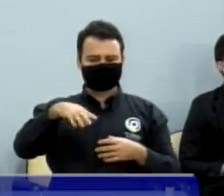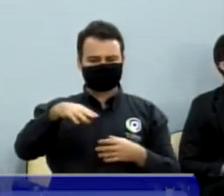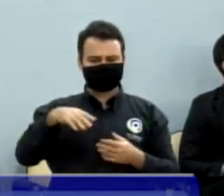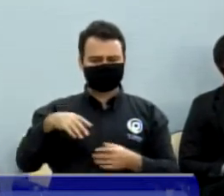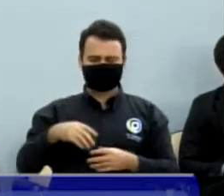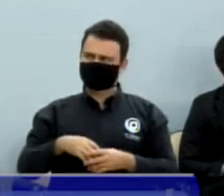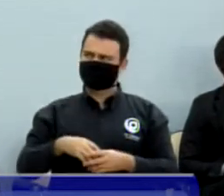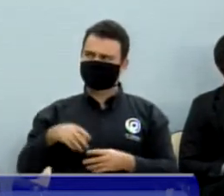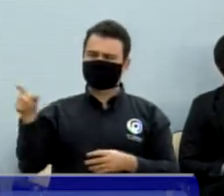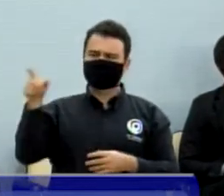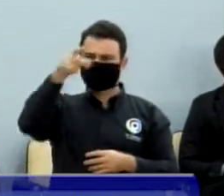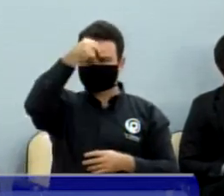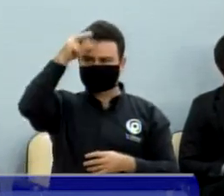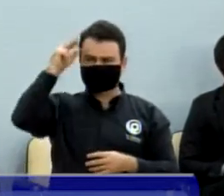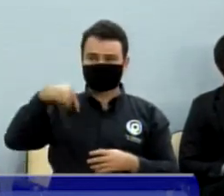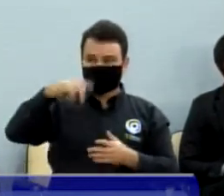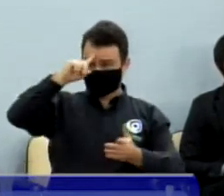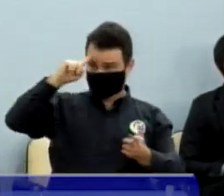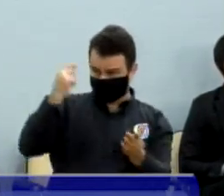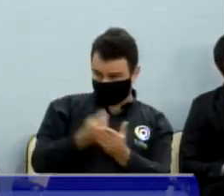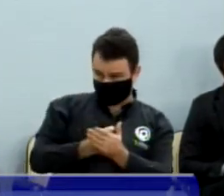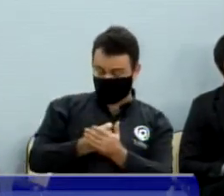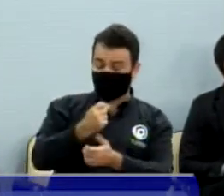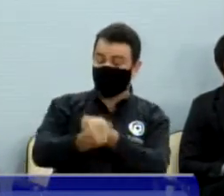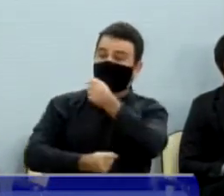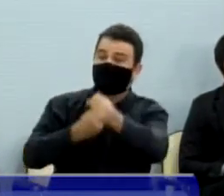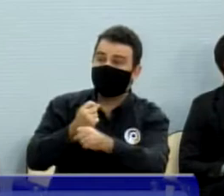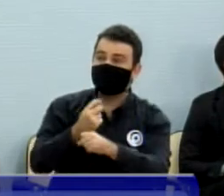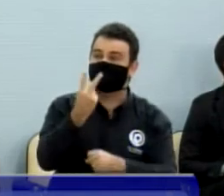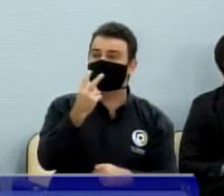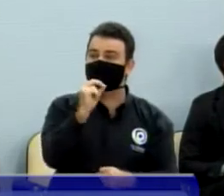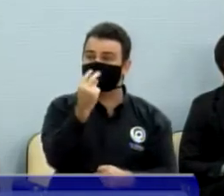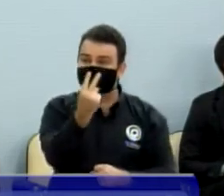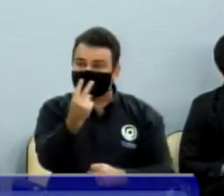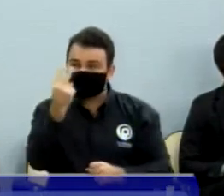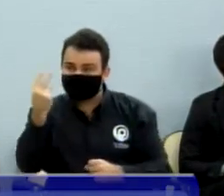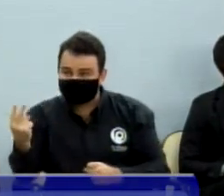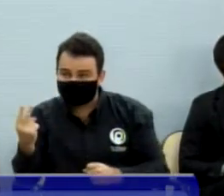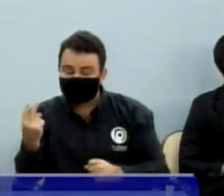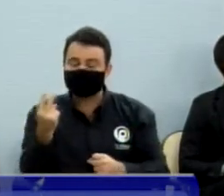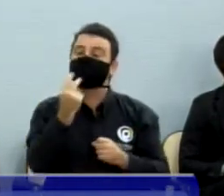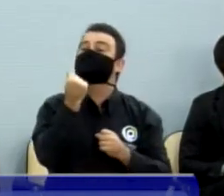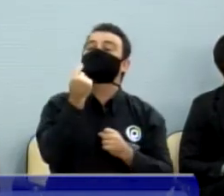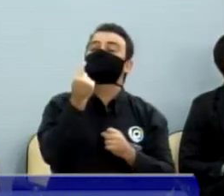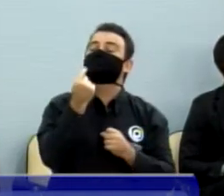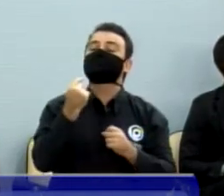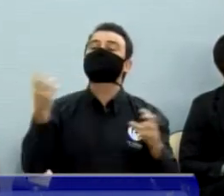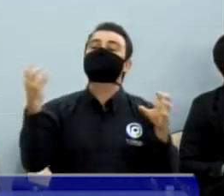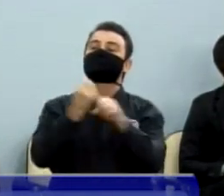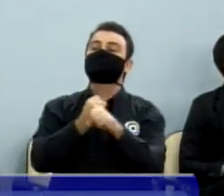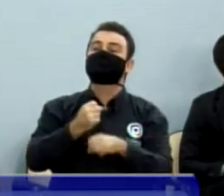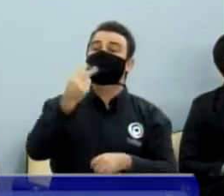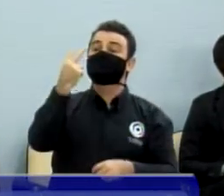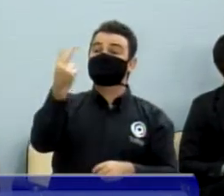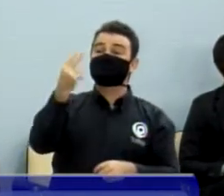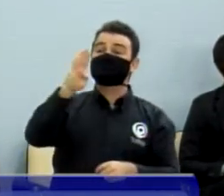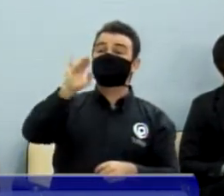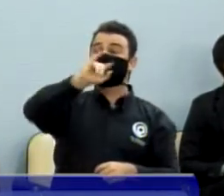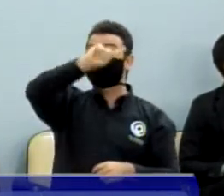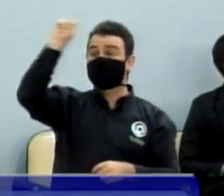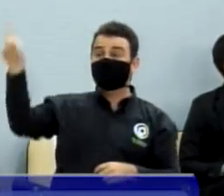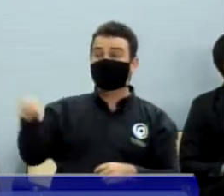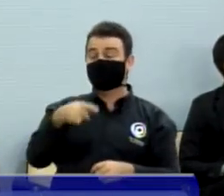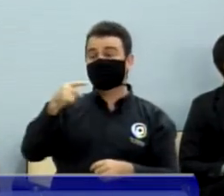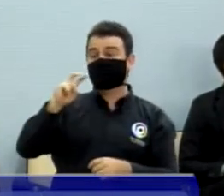precisar de mais dois minutinhos. O orçamento do município para o ano que vem é de 2 bilhões e meio de reais.